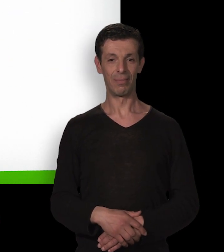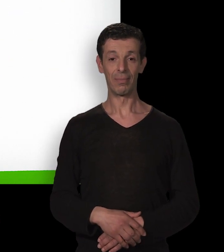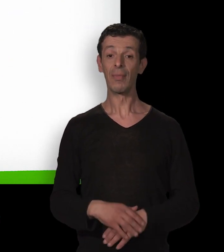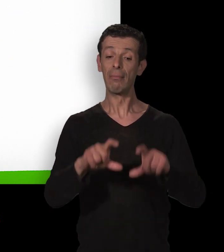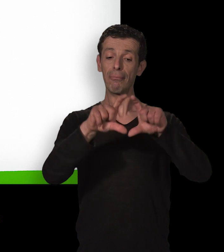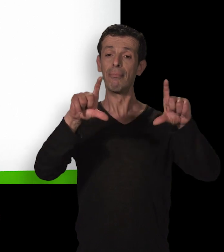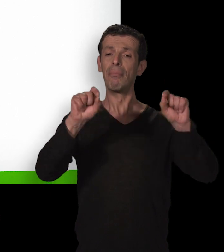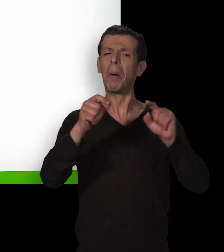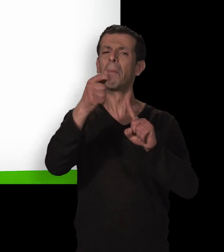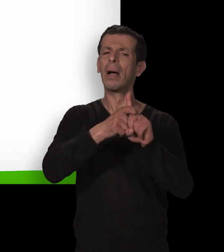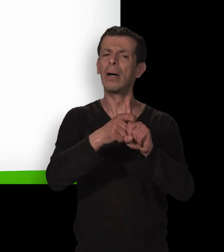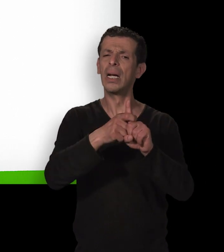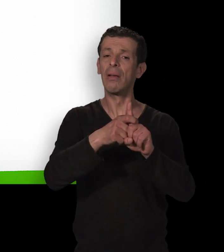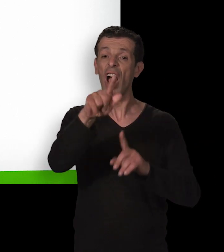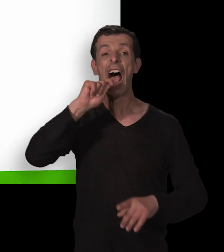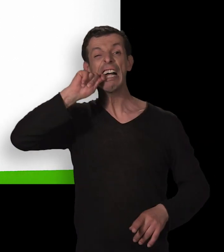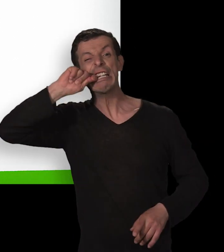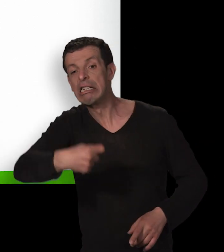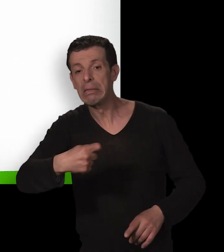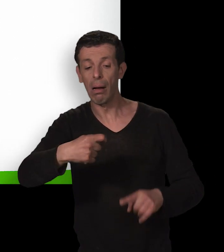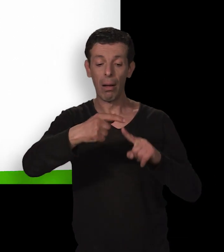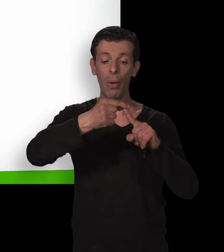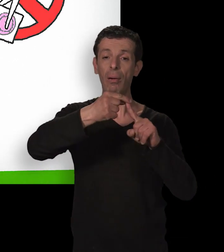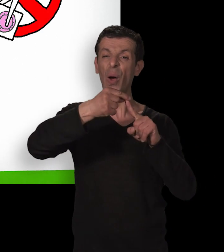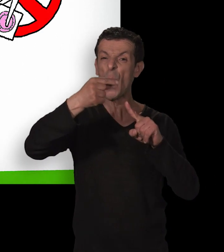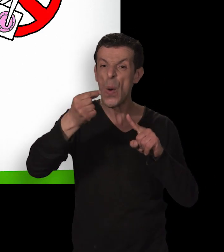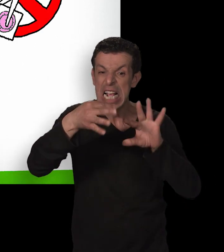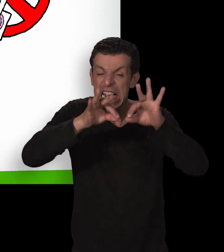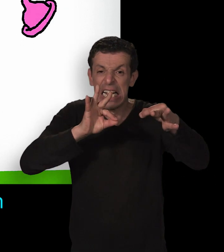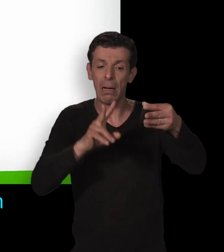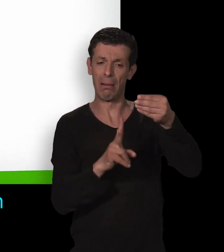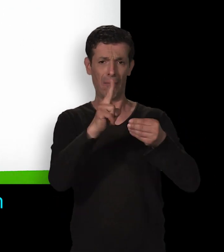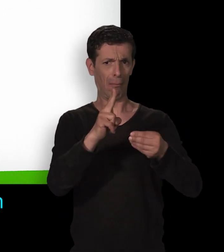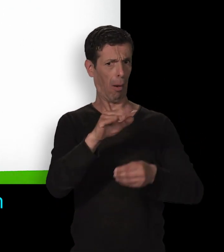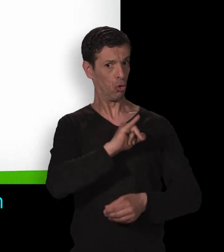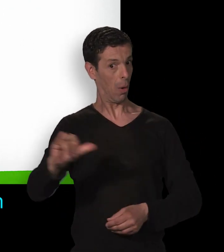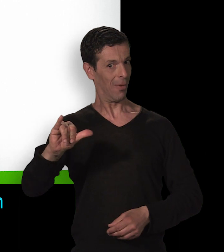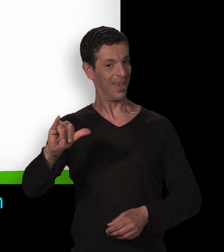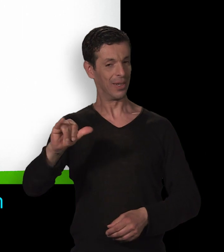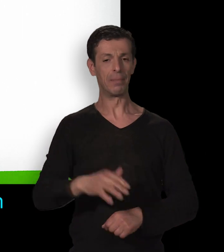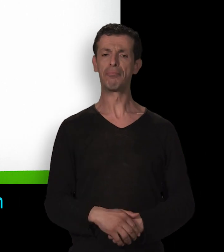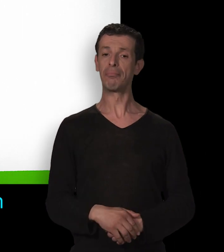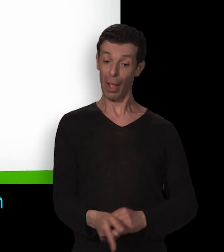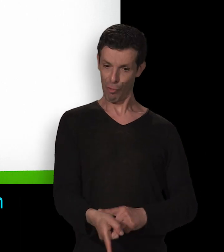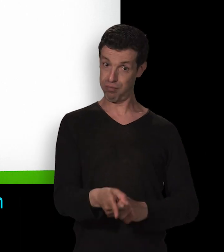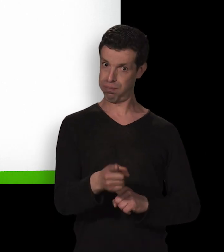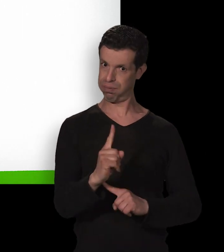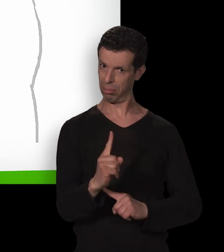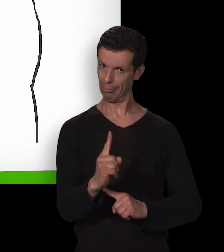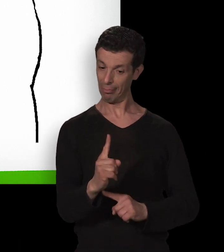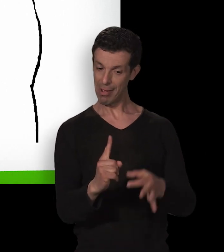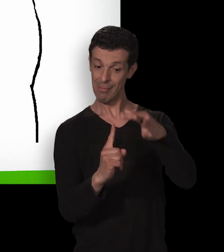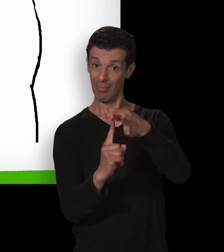Pour ouvrir un préservatif, n'utilisez pas vos dents, vos ongles ou des ciseaux. Mettez le préservatif masculin dans le bon sens